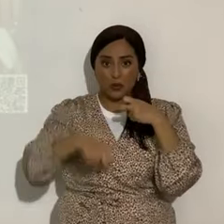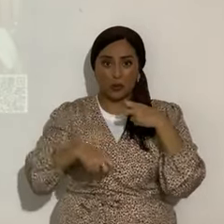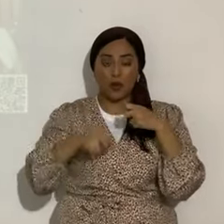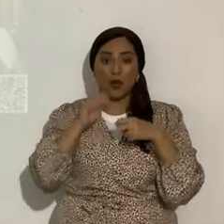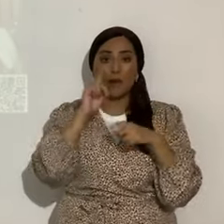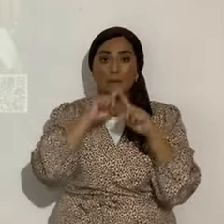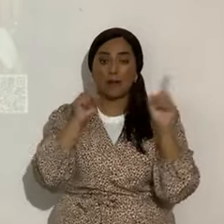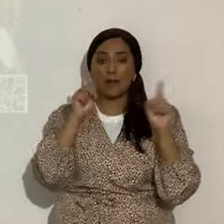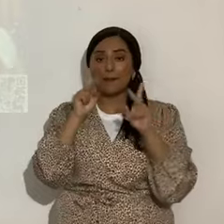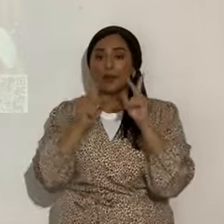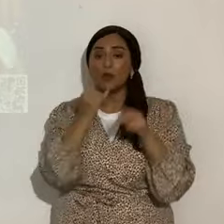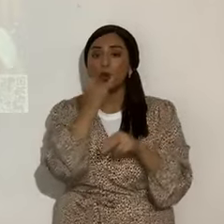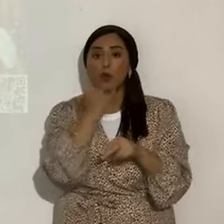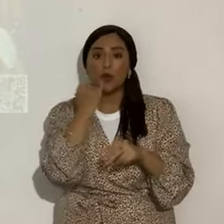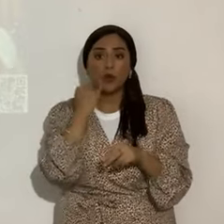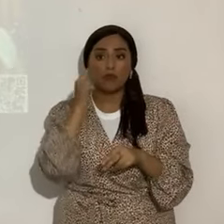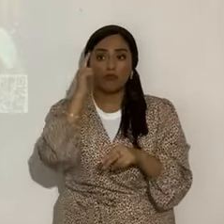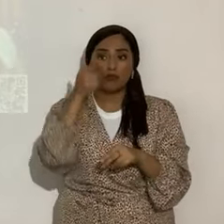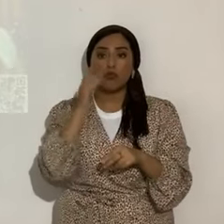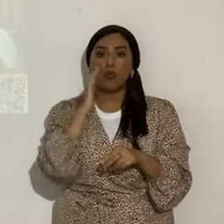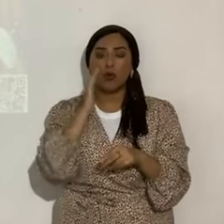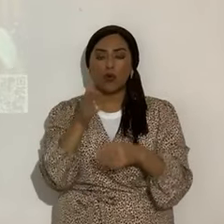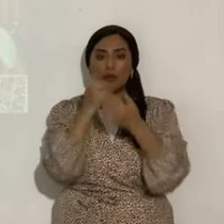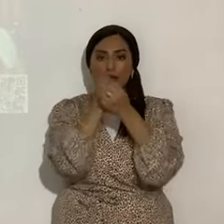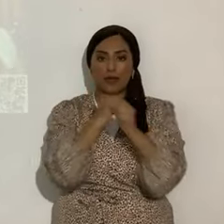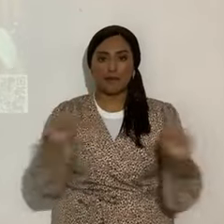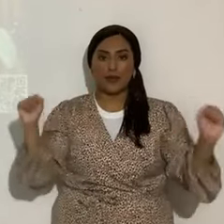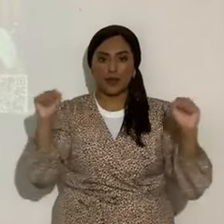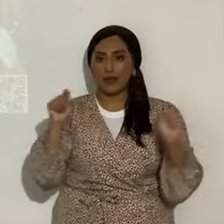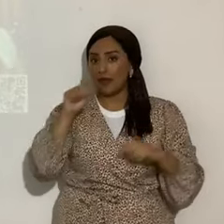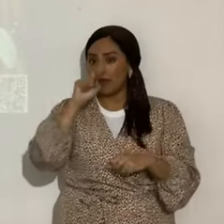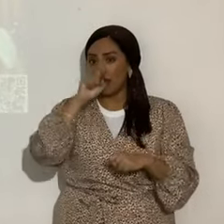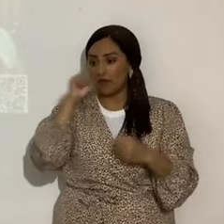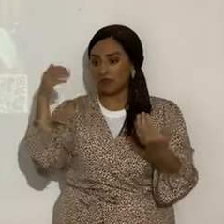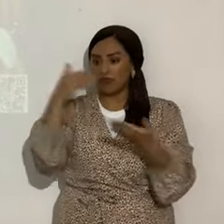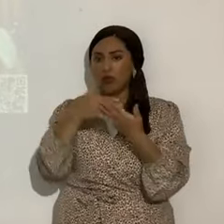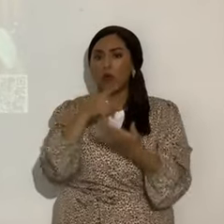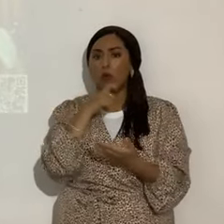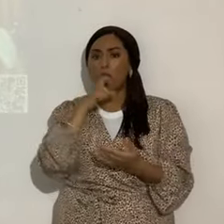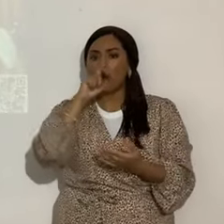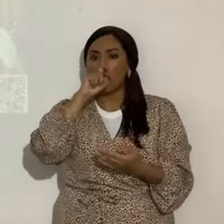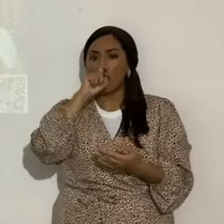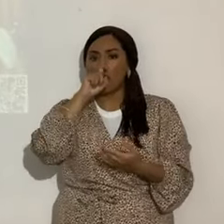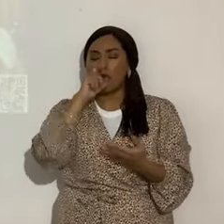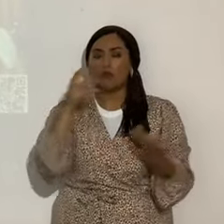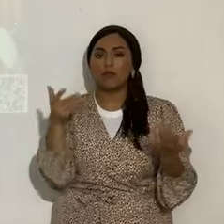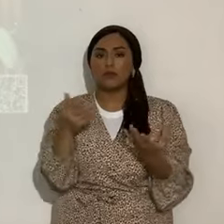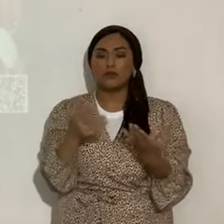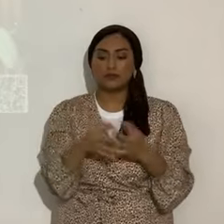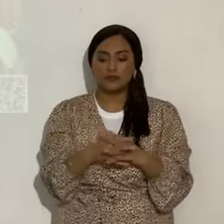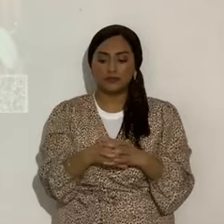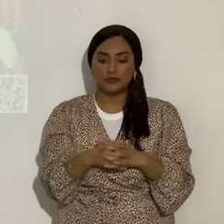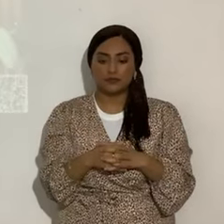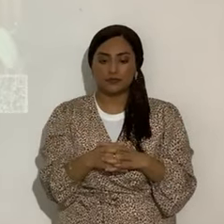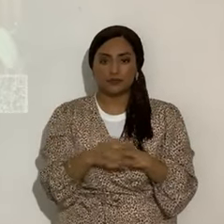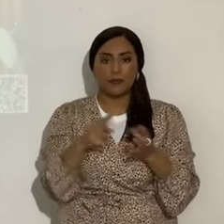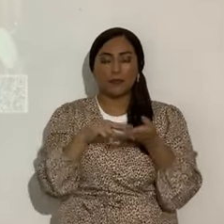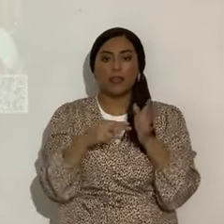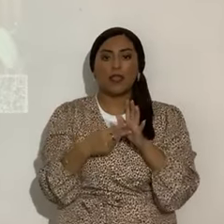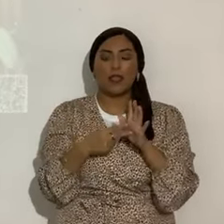librado el pueblo de Israel. Porque llega el águila. ¿Quién es el águila? ¿Por qué representa? ¿Qué simboliza la constelación del